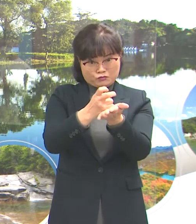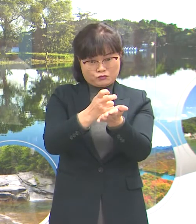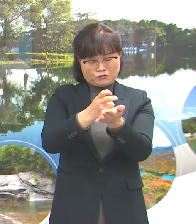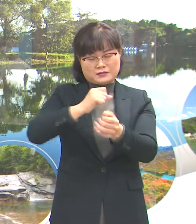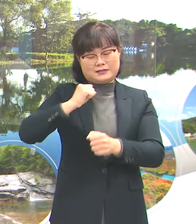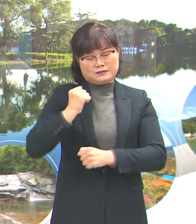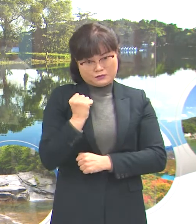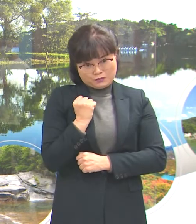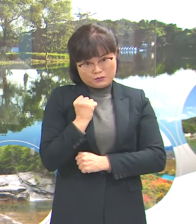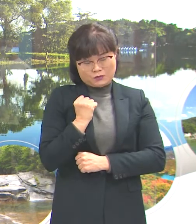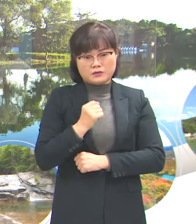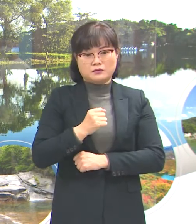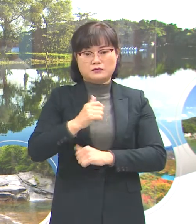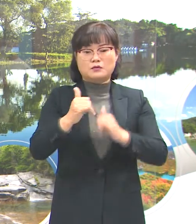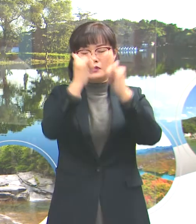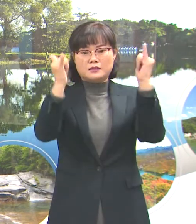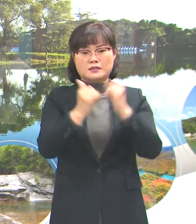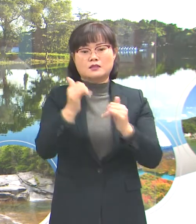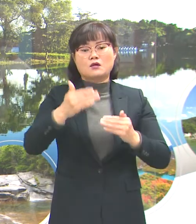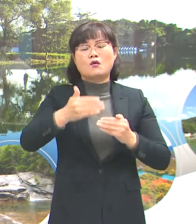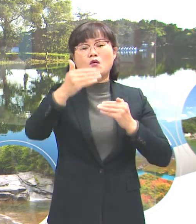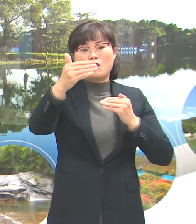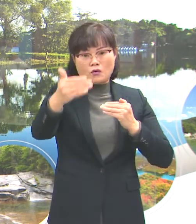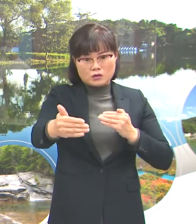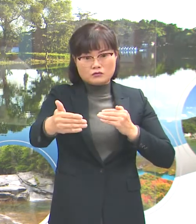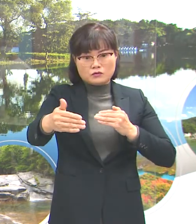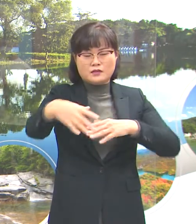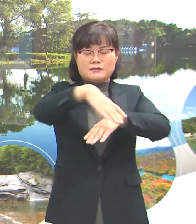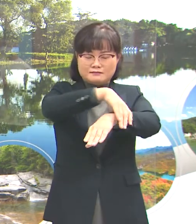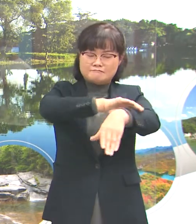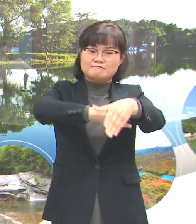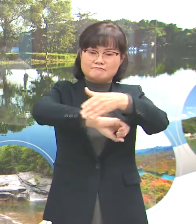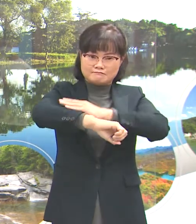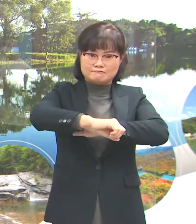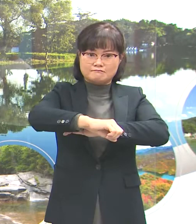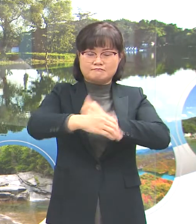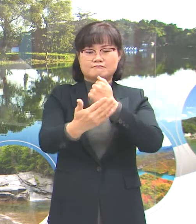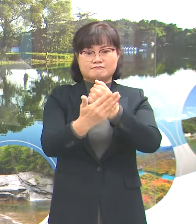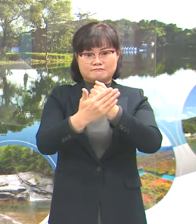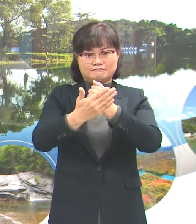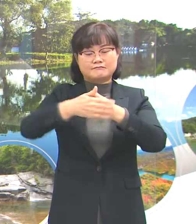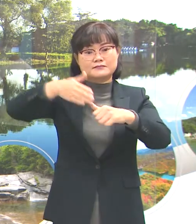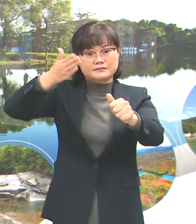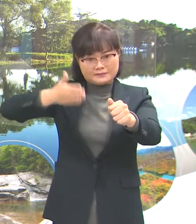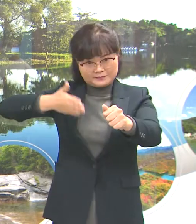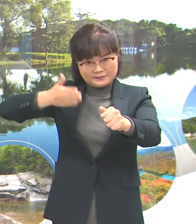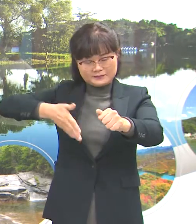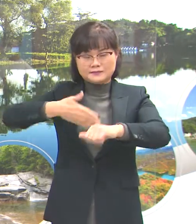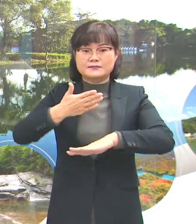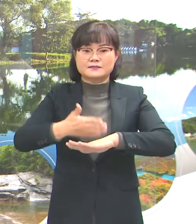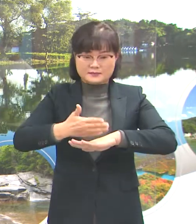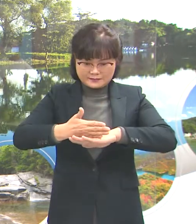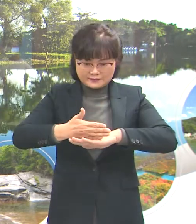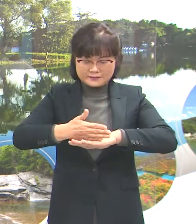거리두기 시행에 적극 협조해 주시길 바라겠습니다. 고맙습니다.